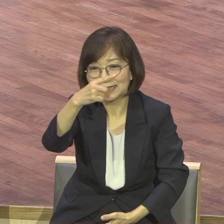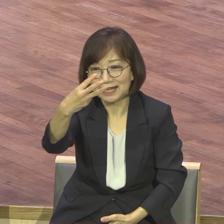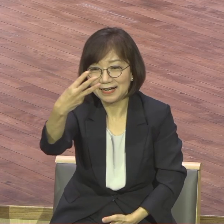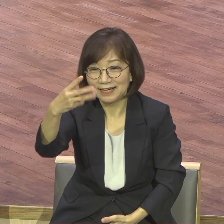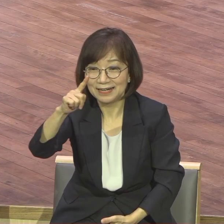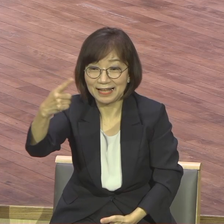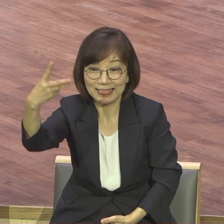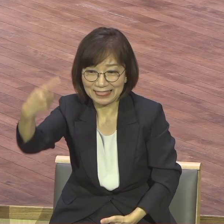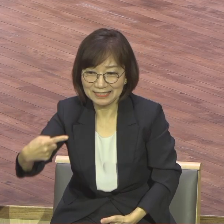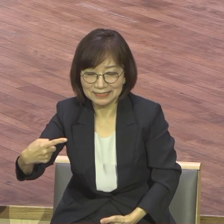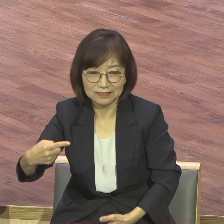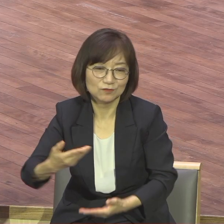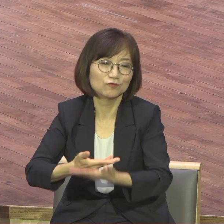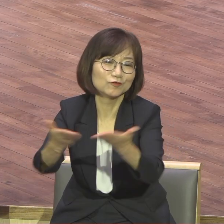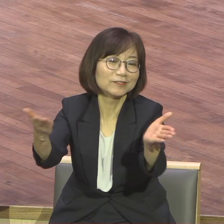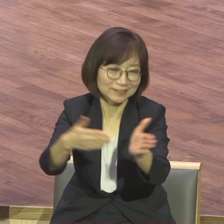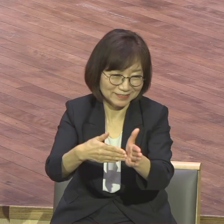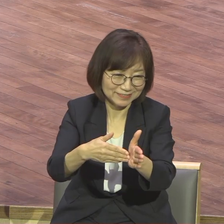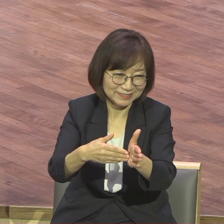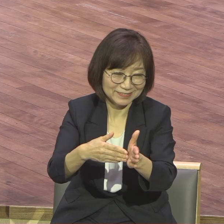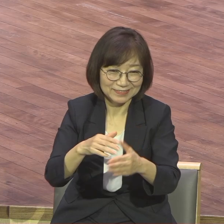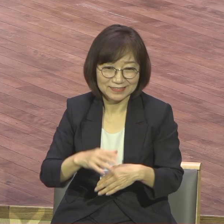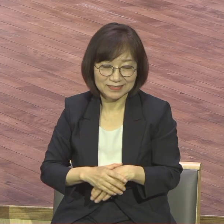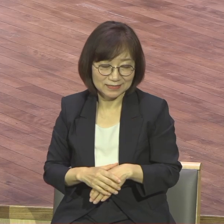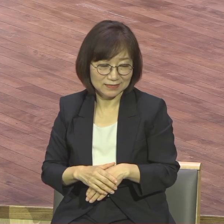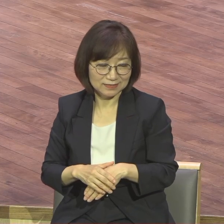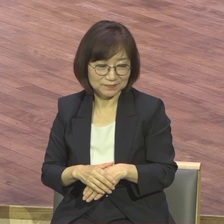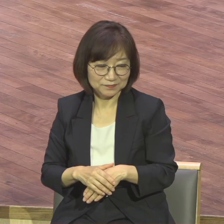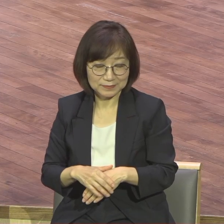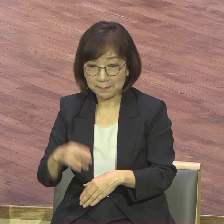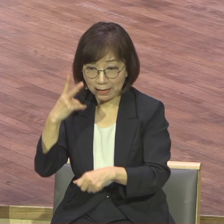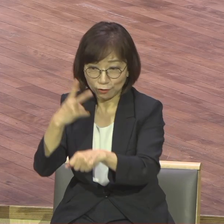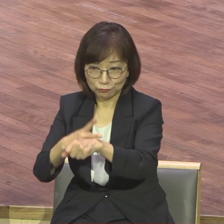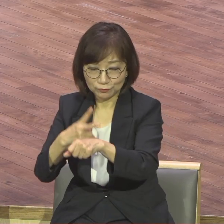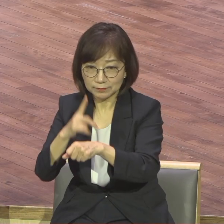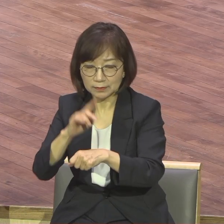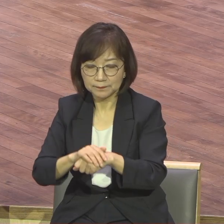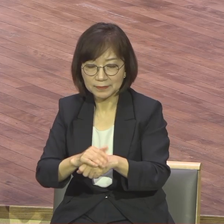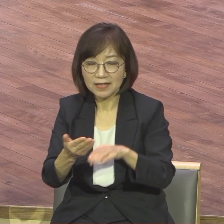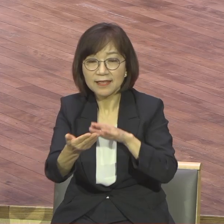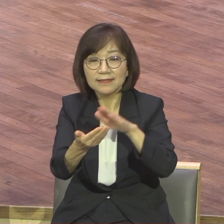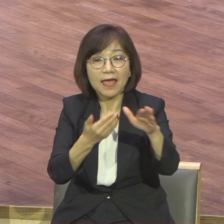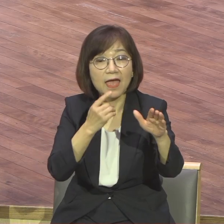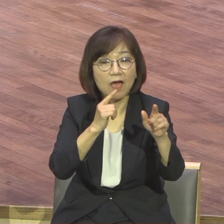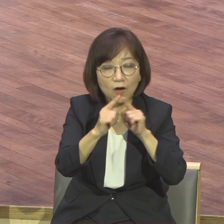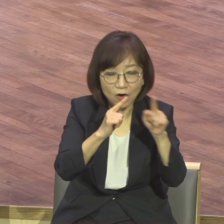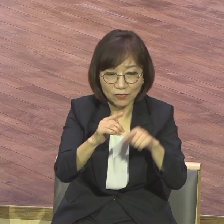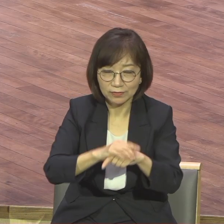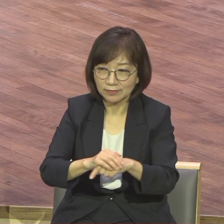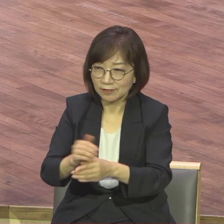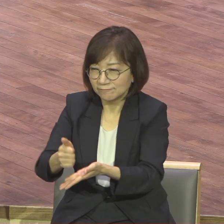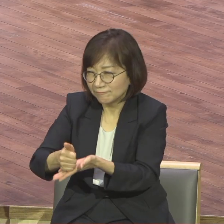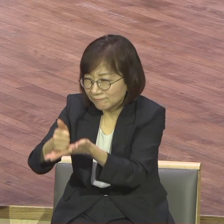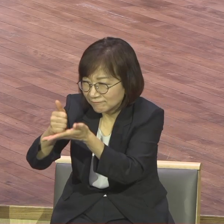각자 주셨어요 바울은 예언 섬기는 일 가르치는 일